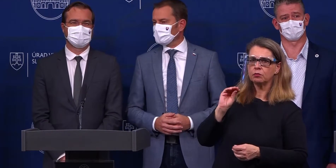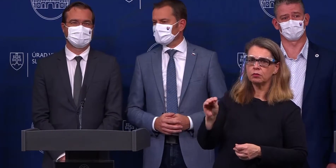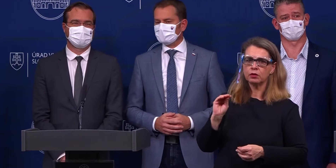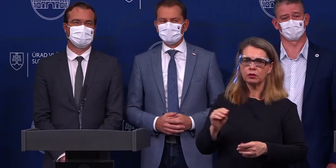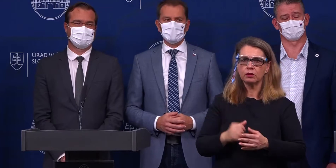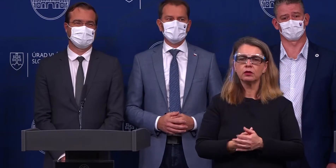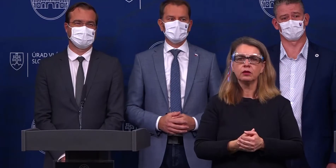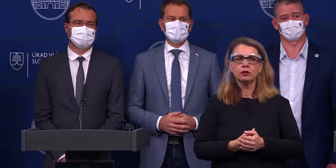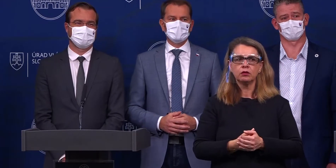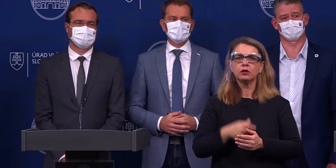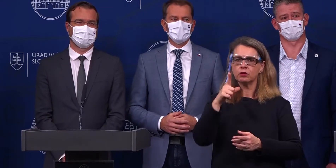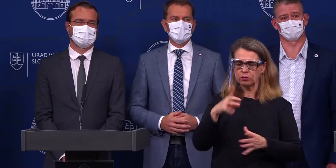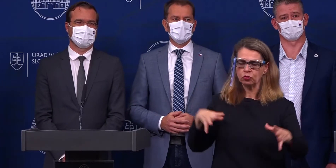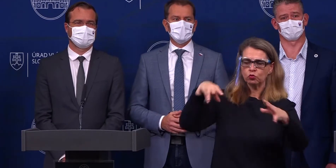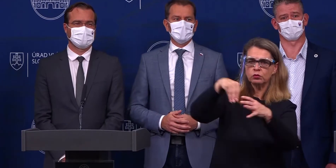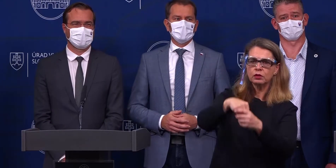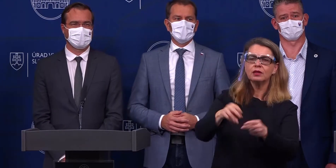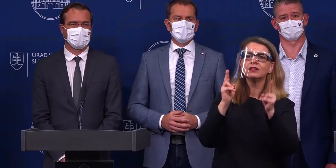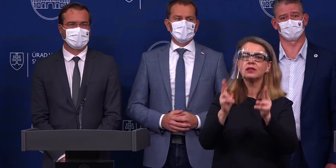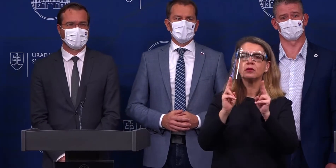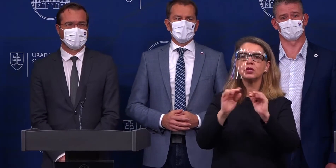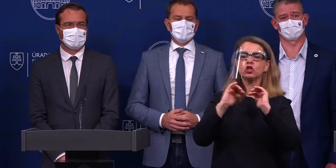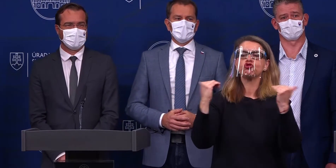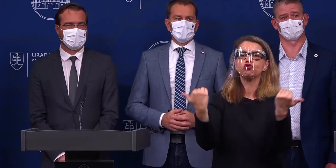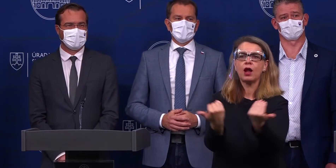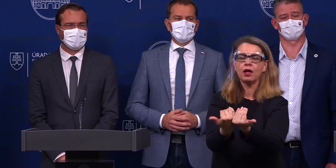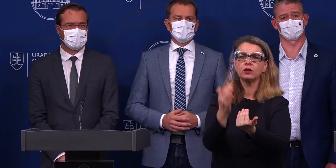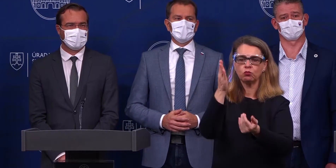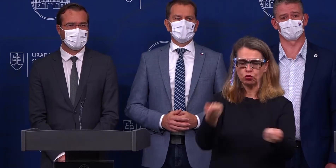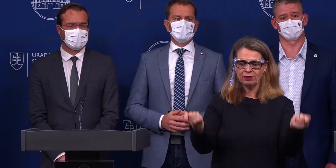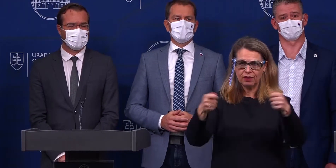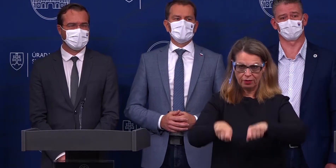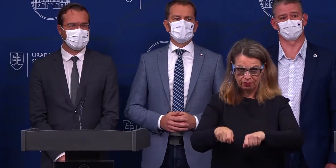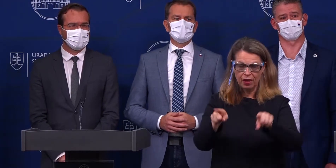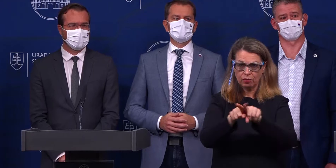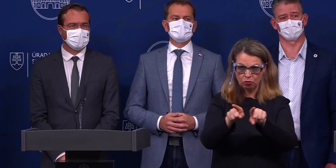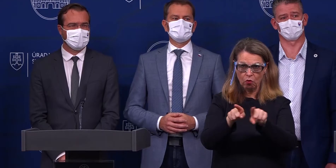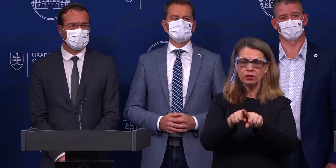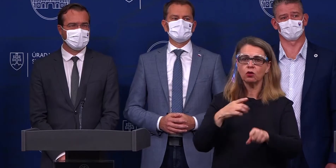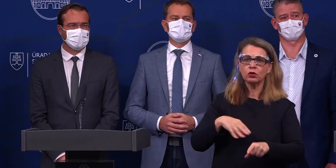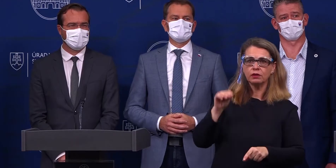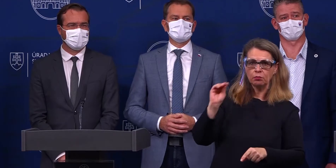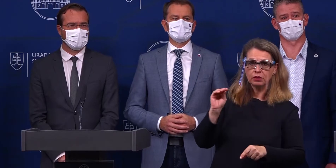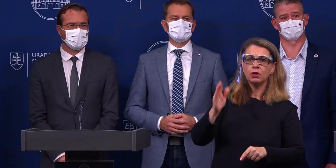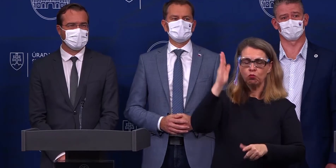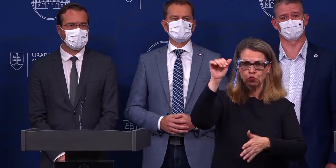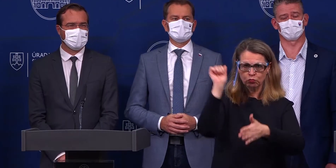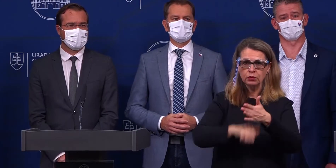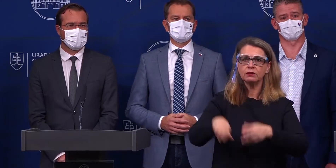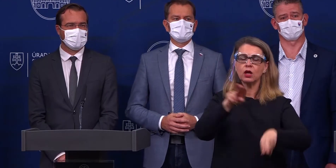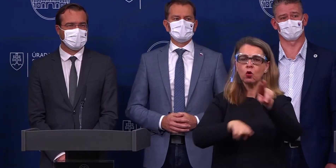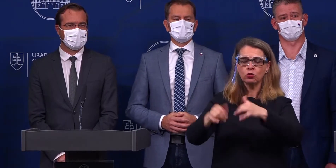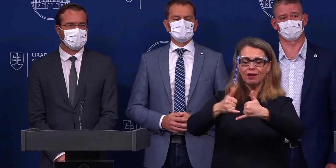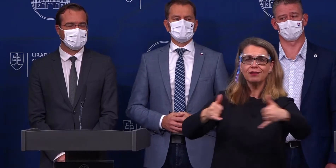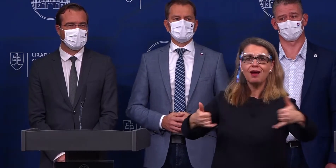tam zahrnuté napríklad aj zimné štadiony tam, kde sa teda bude zatvárať. A potom sa chcem spýtať aj na to, či sa nejako budú sprísňovať kontroly na